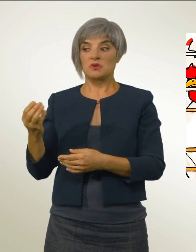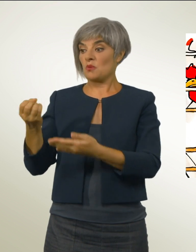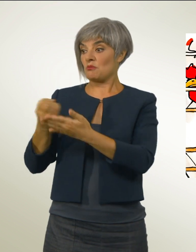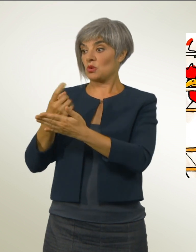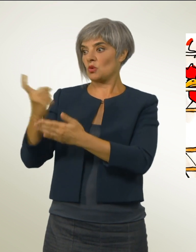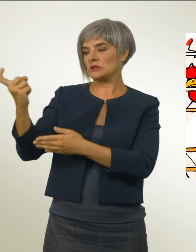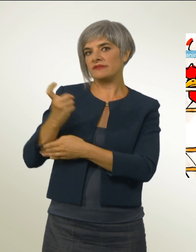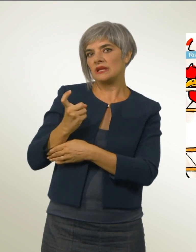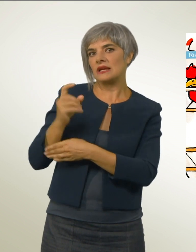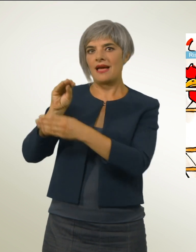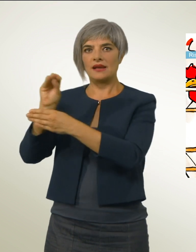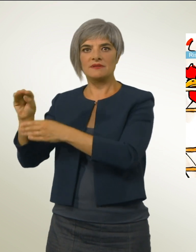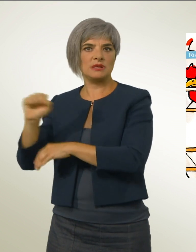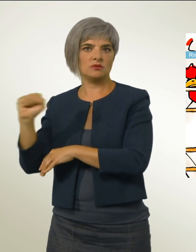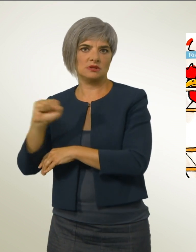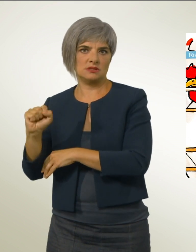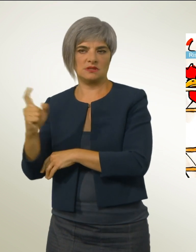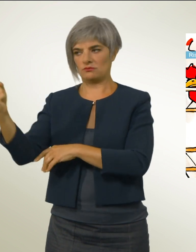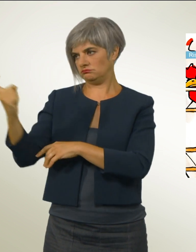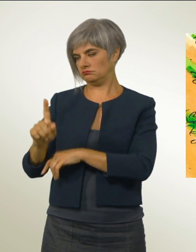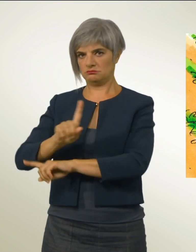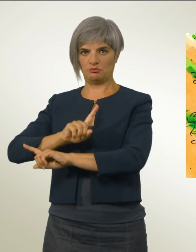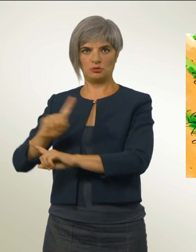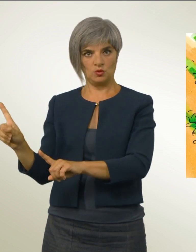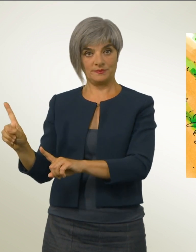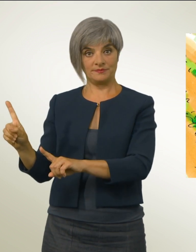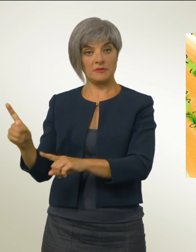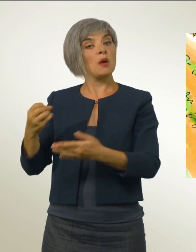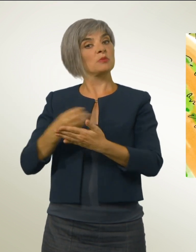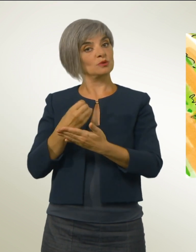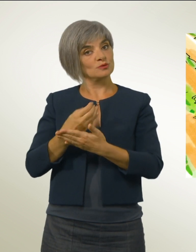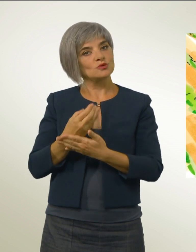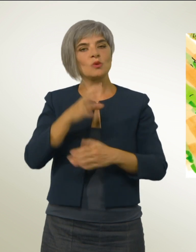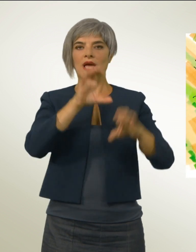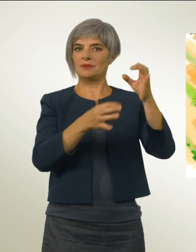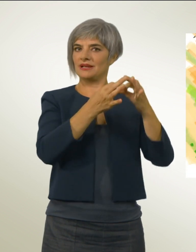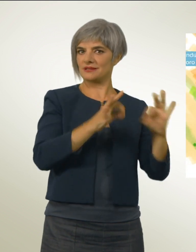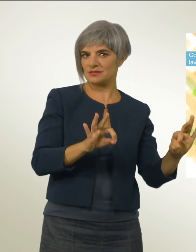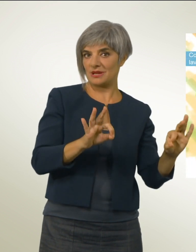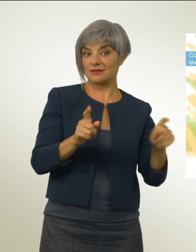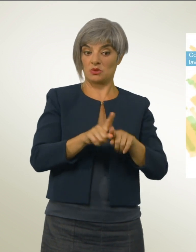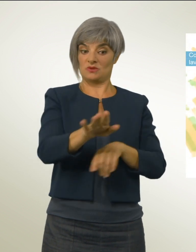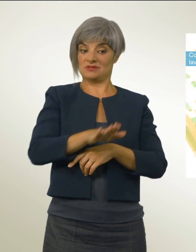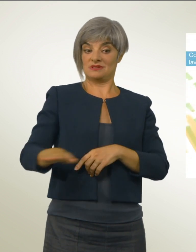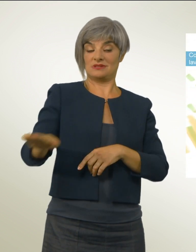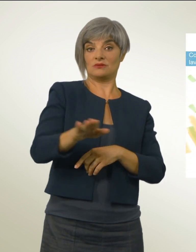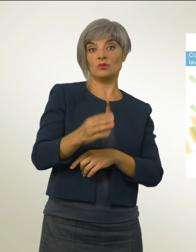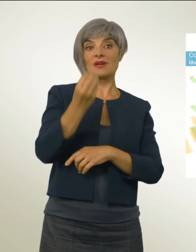La produzione avverrebbe quindi nel rispetto degli animali e il settore agroalimentare dovrebbe garantire condizioni di lavoro